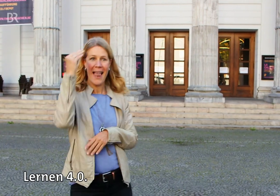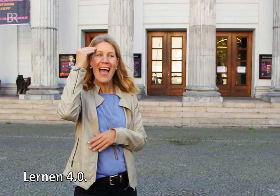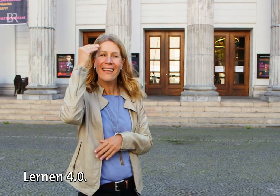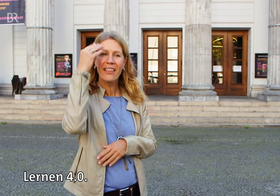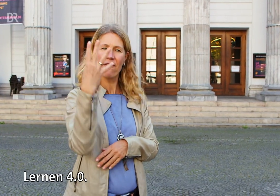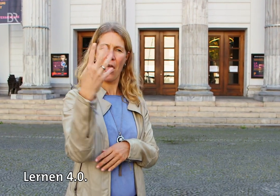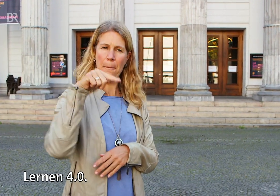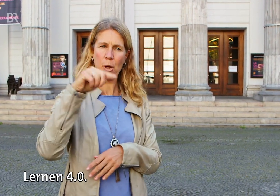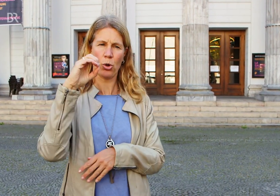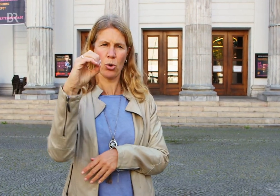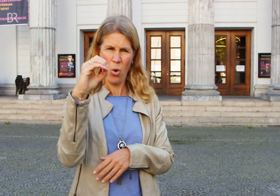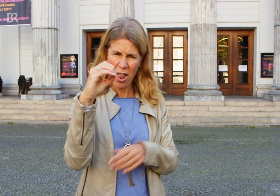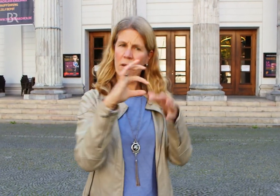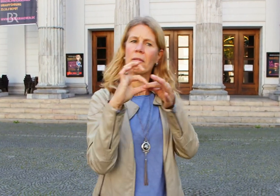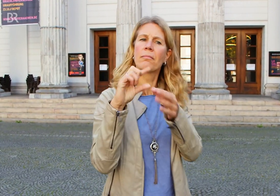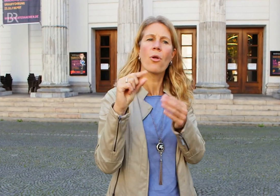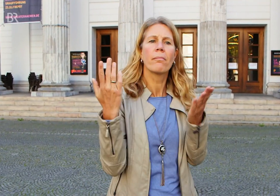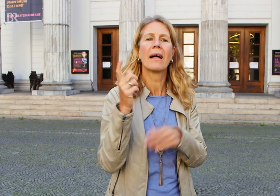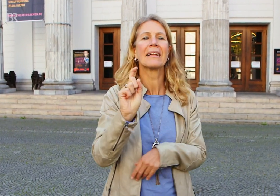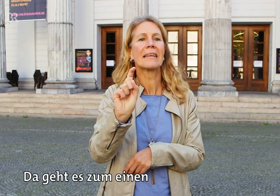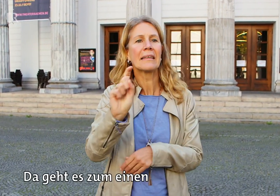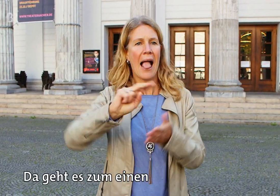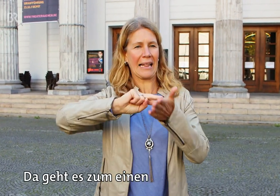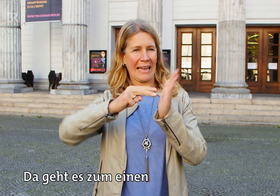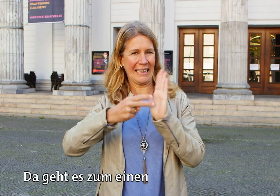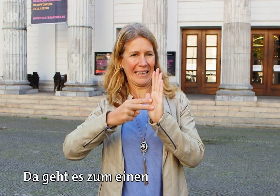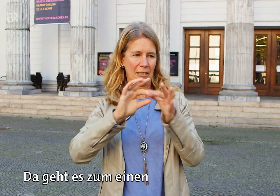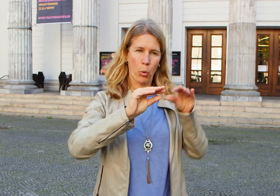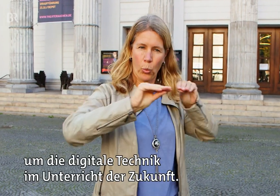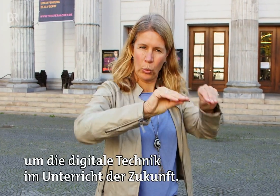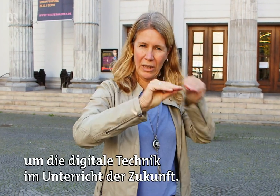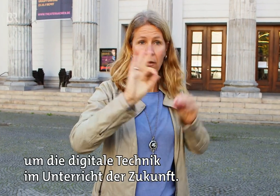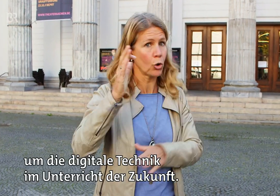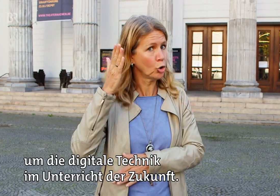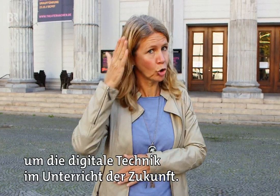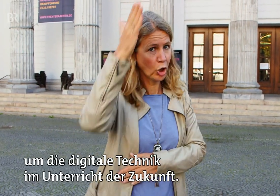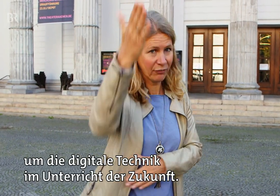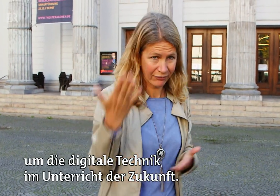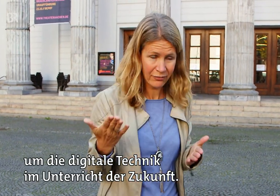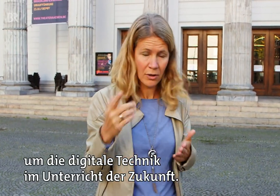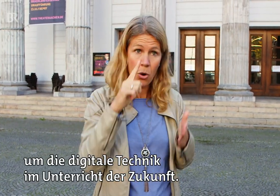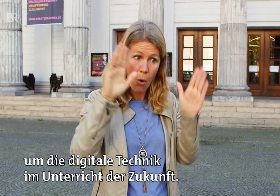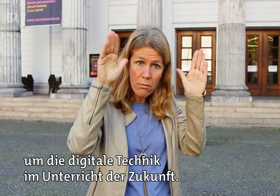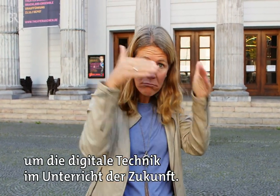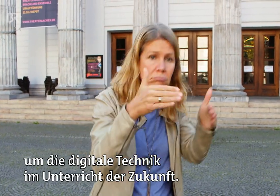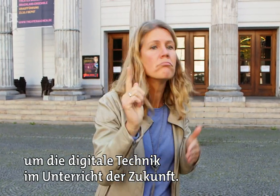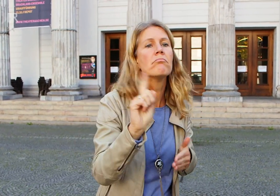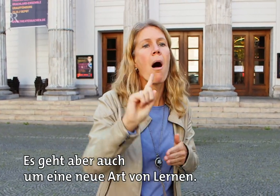Lernen 4.0 Da geht es zum einen um die digitale Technik im Unterricht der Zukunft.